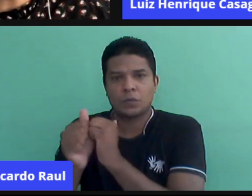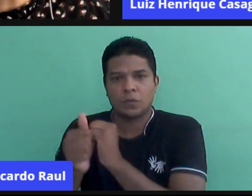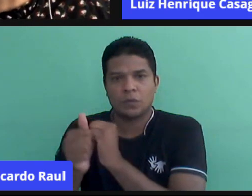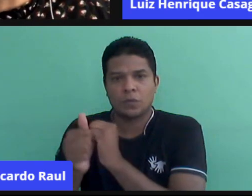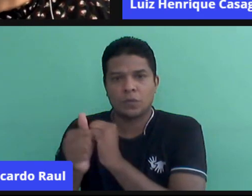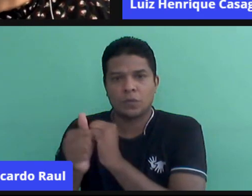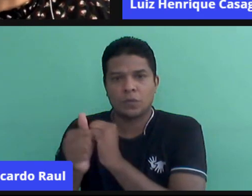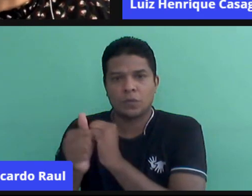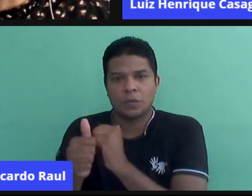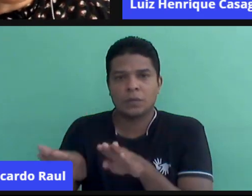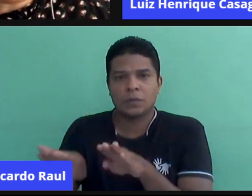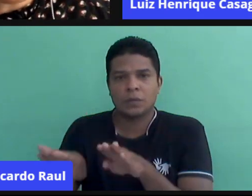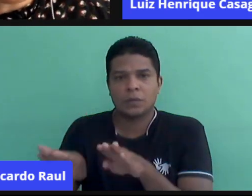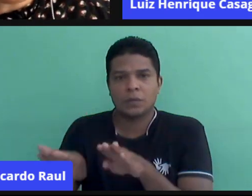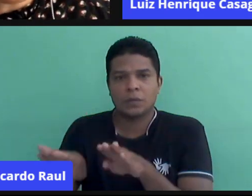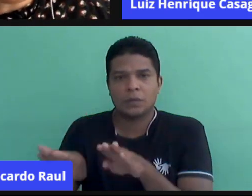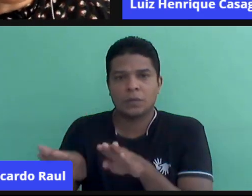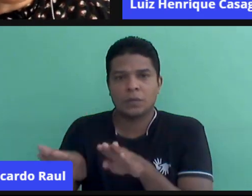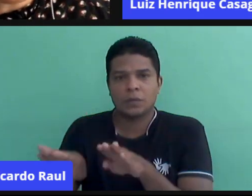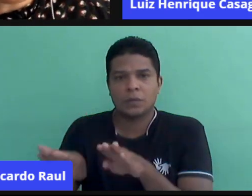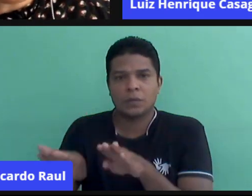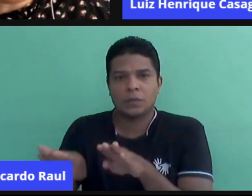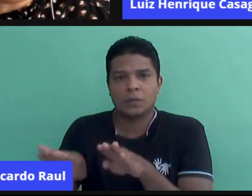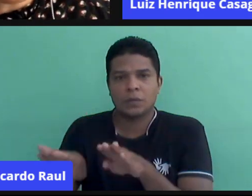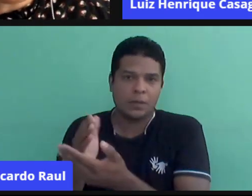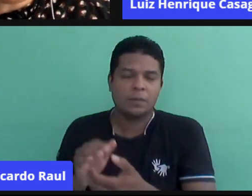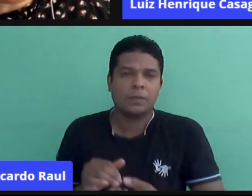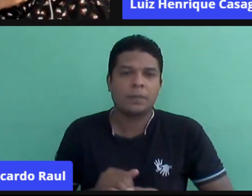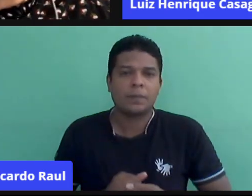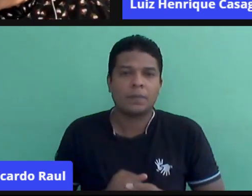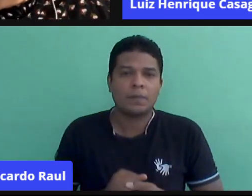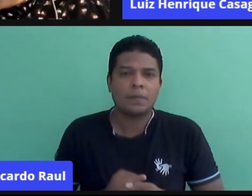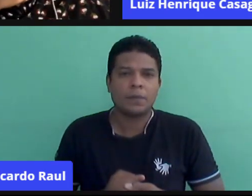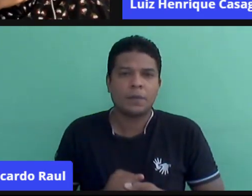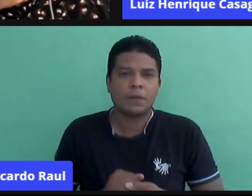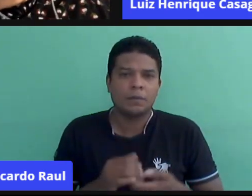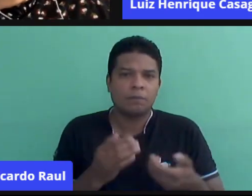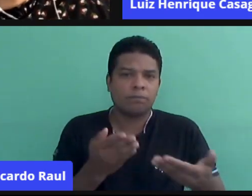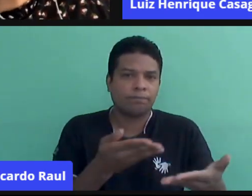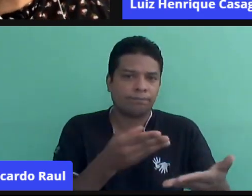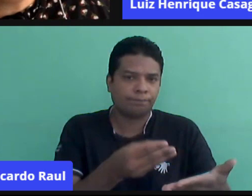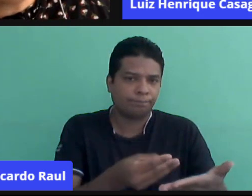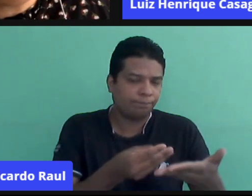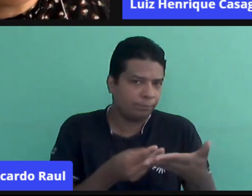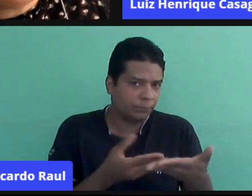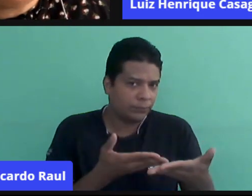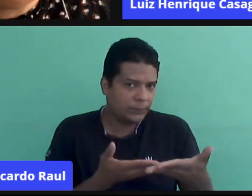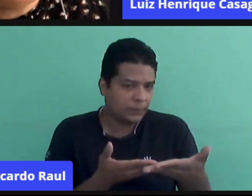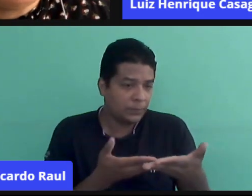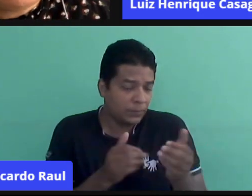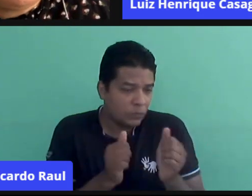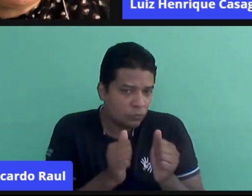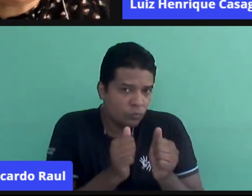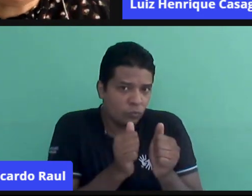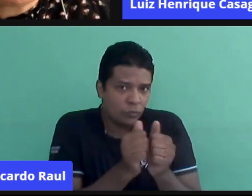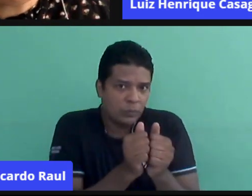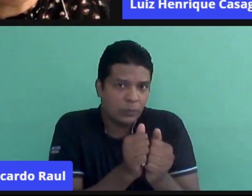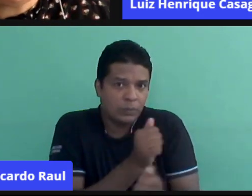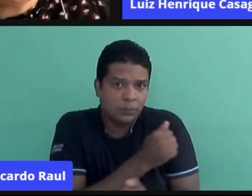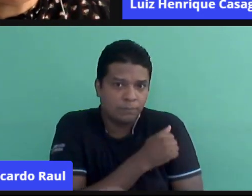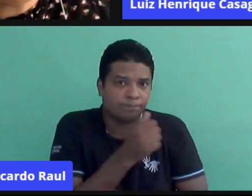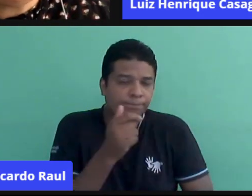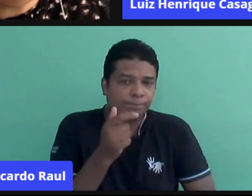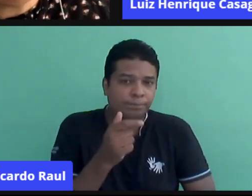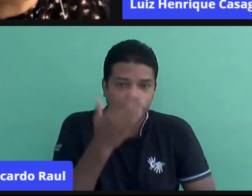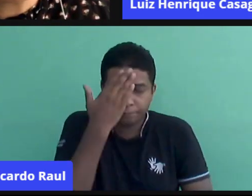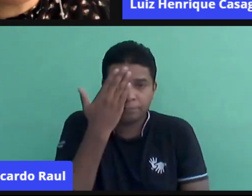para serem entregues nos próximos cadernos, para que esse material se aproxime, né? E